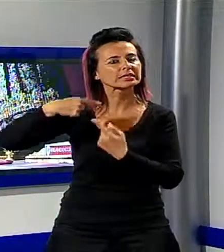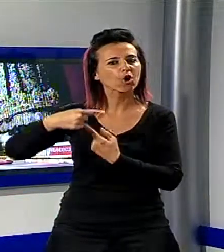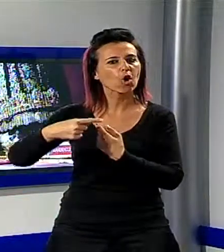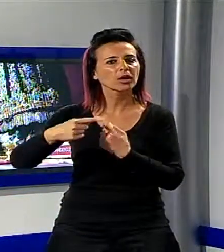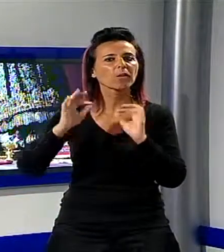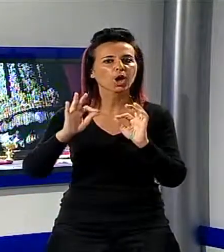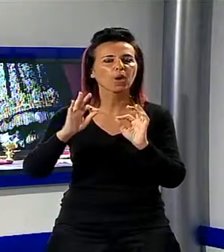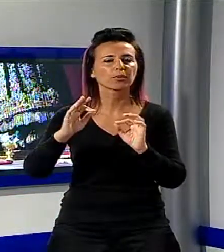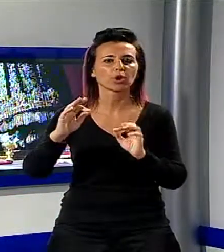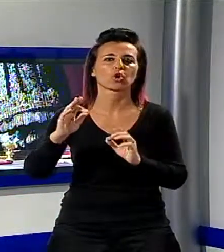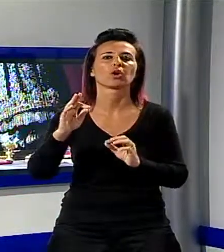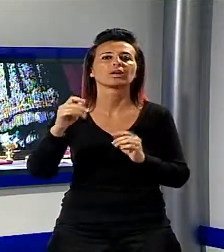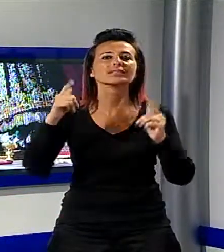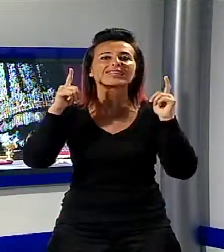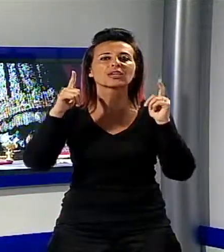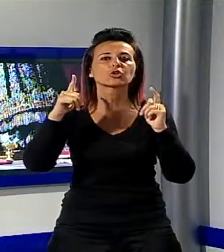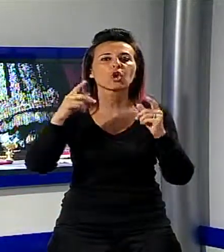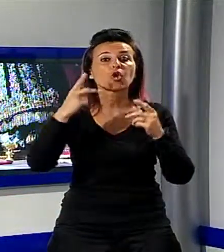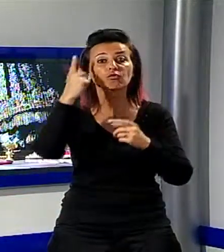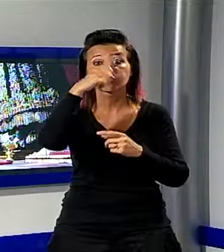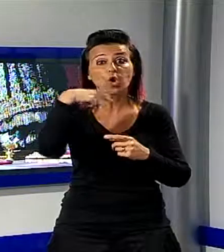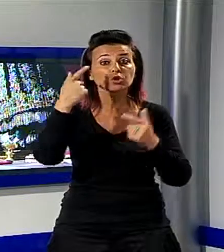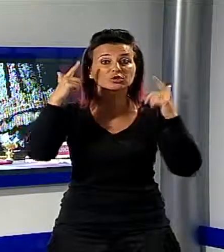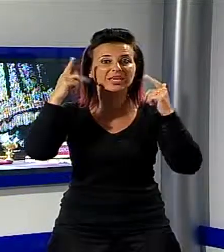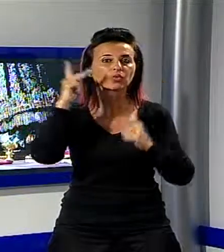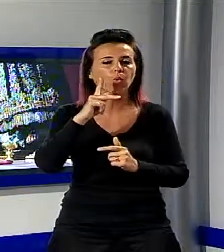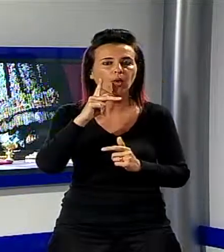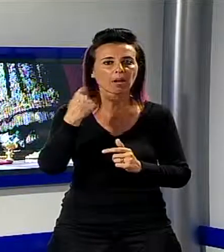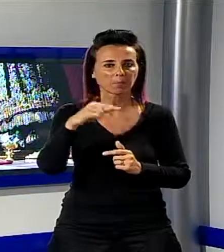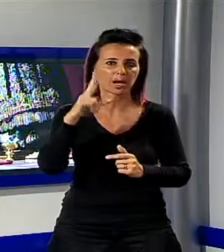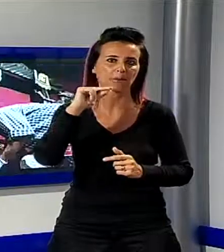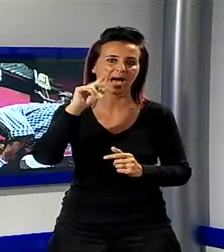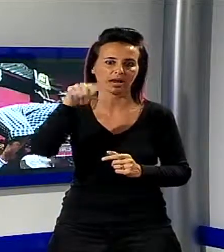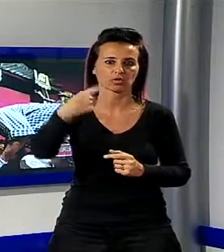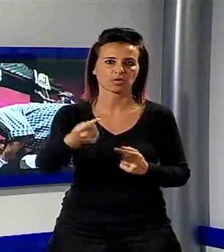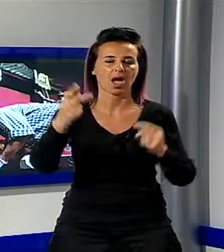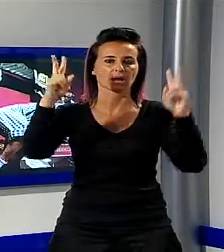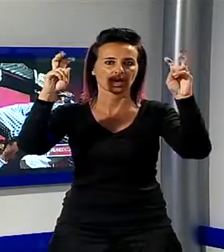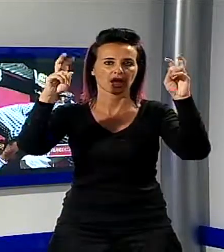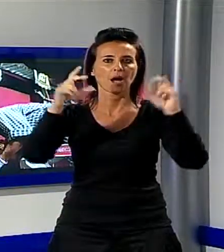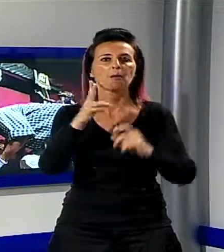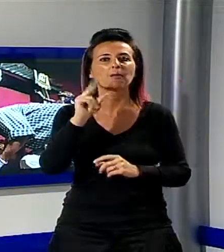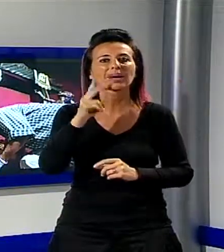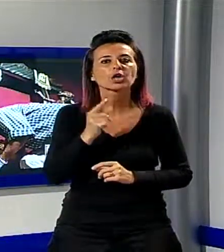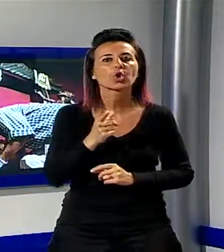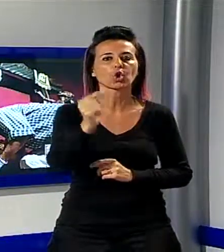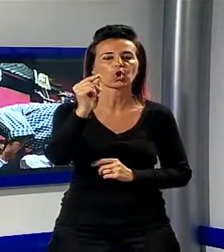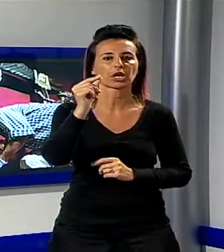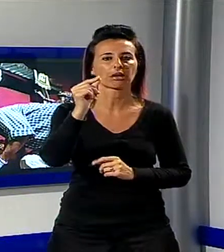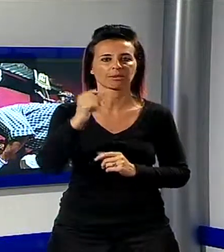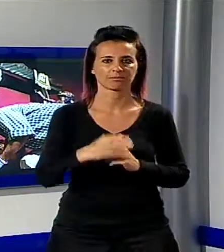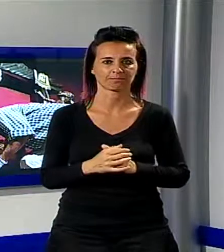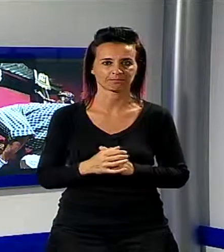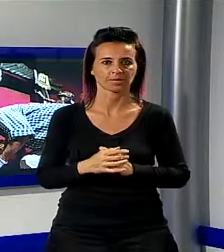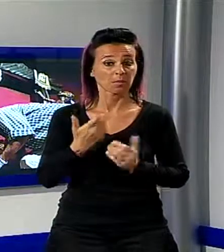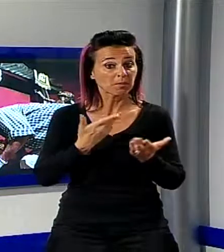santi più noti in Europa il volto santo di Lucca a questo sarà dedicata la puntata di Parlando con Luigi Casentini e Jacopo Lazzareschi